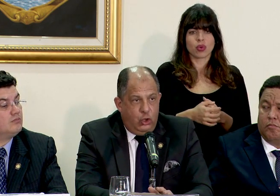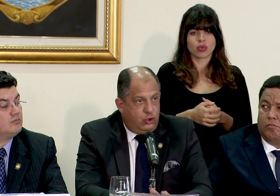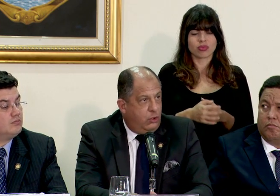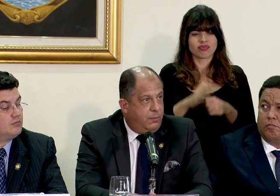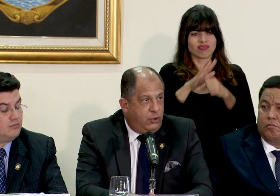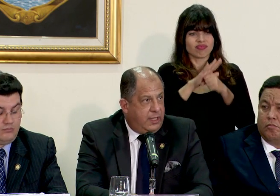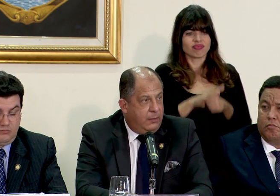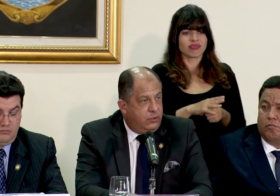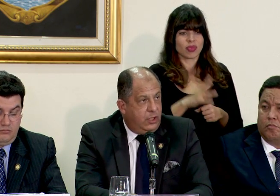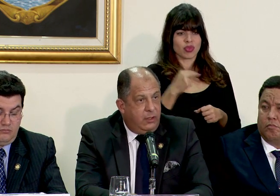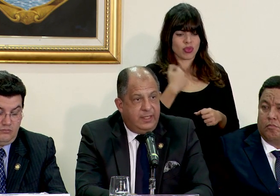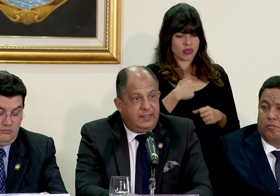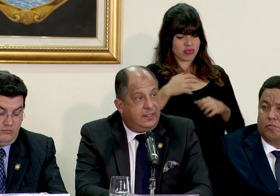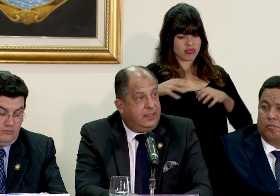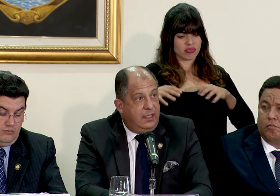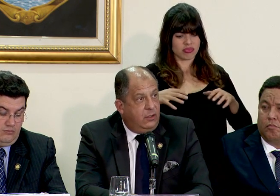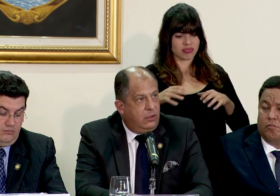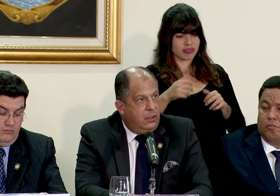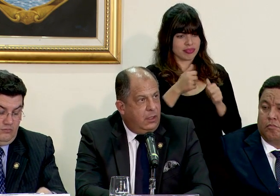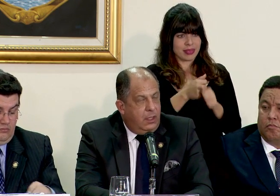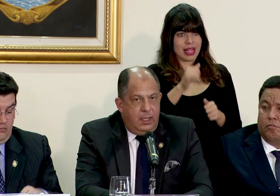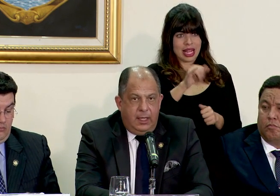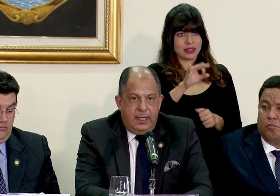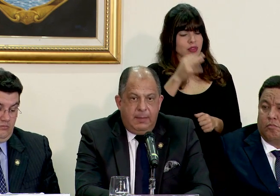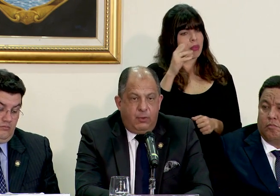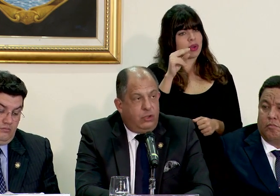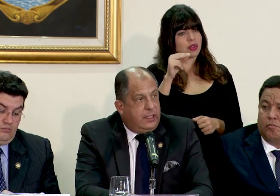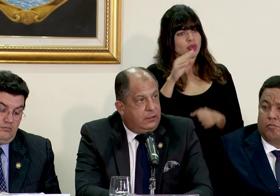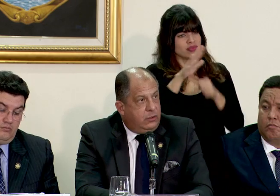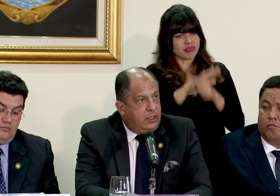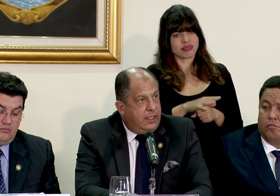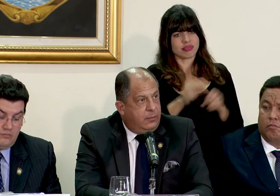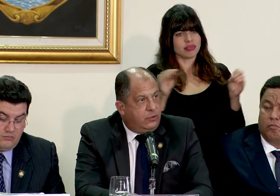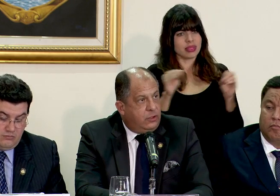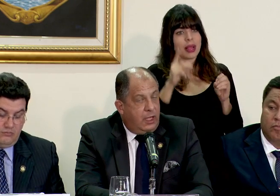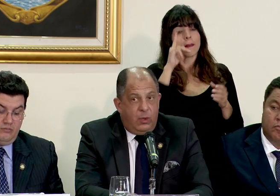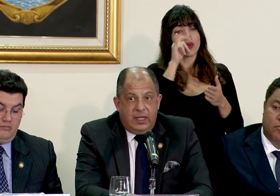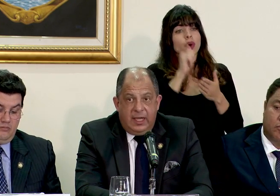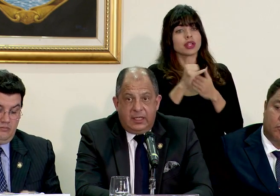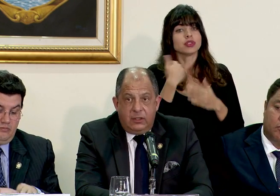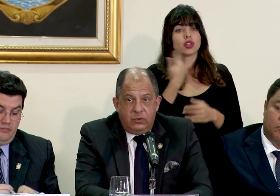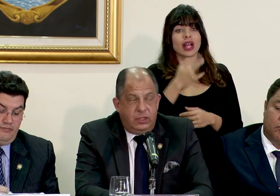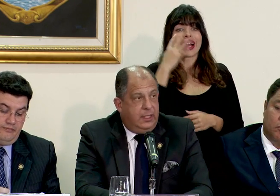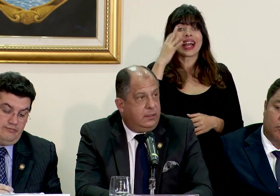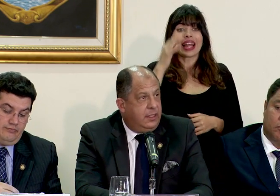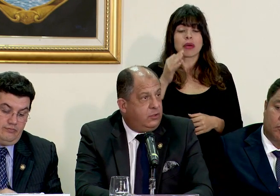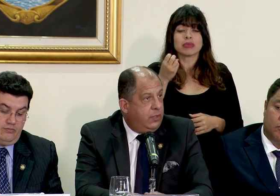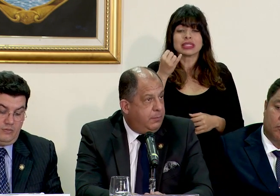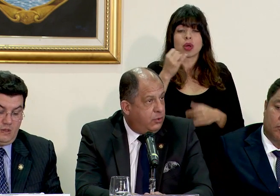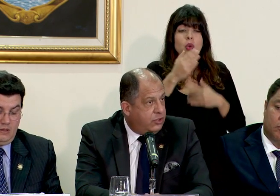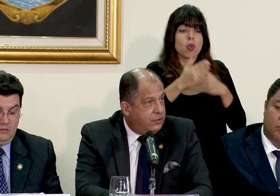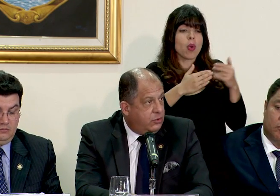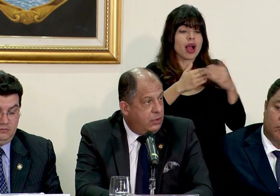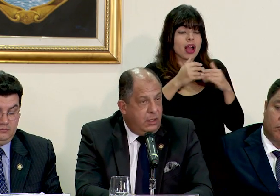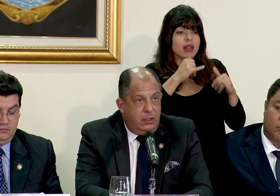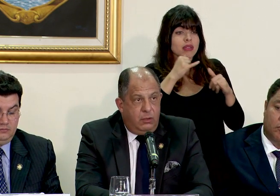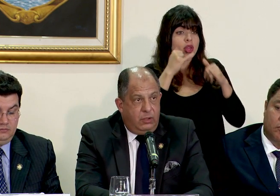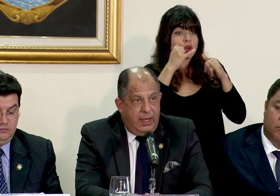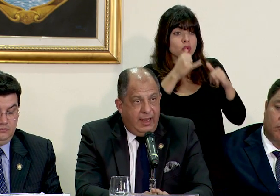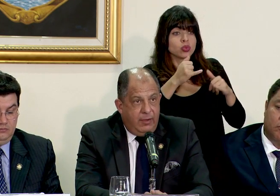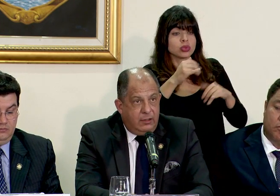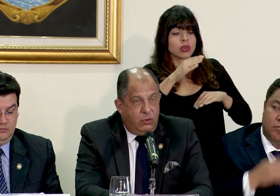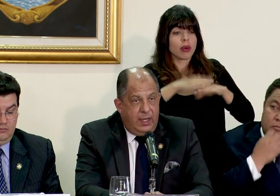nos comportamos en ese sentido y por lo tanto creemos que cualquier denuncia que sobre el proceso